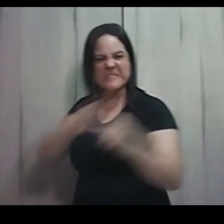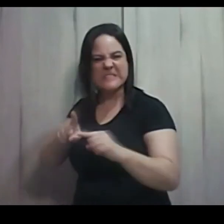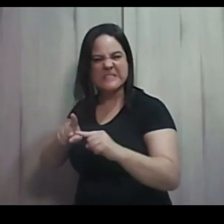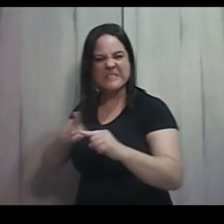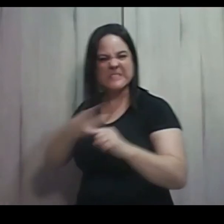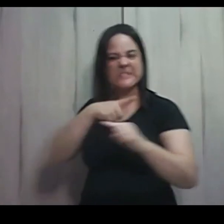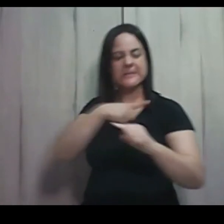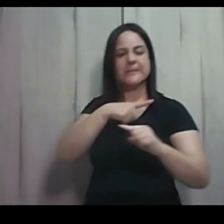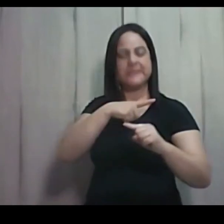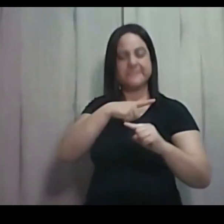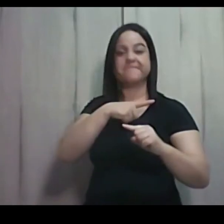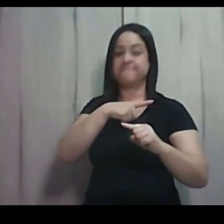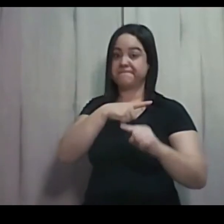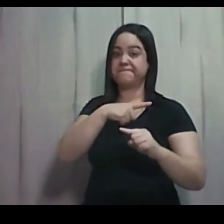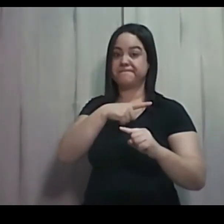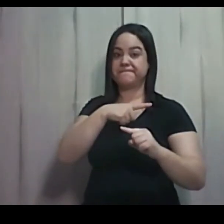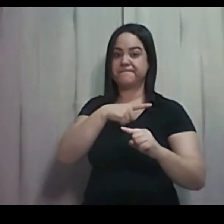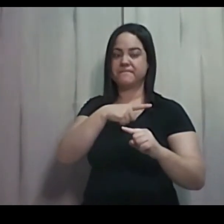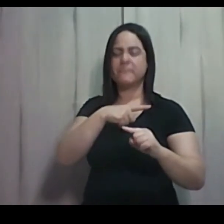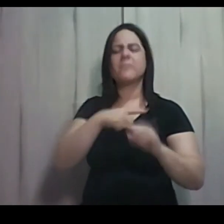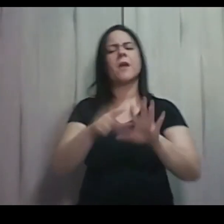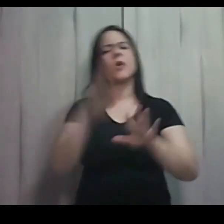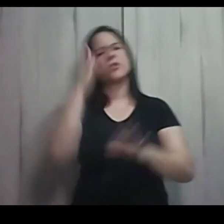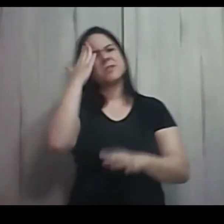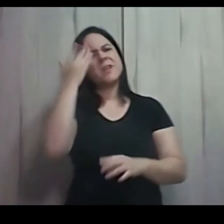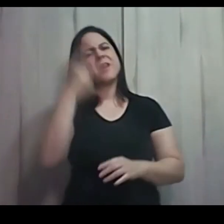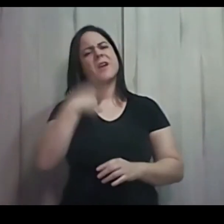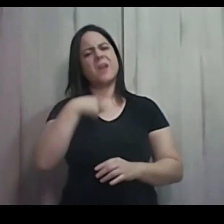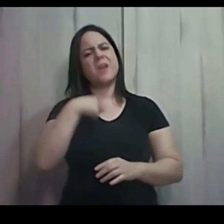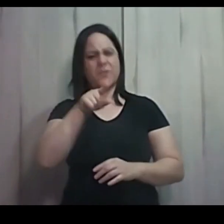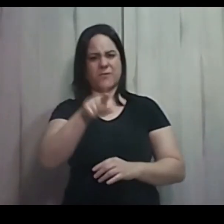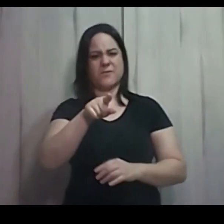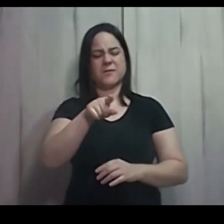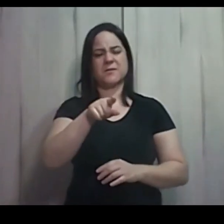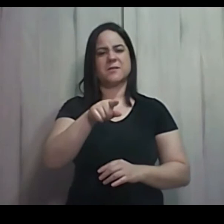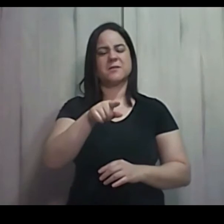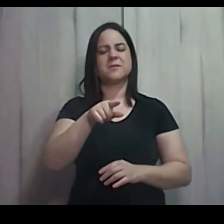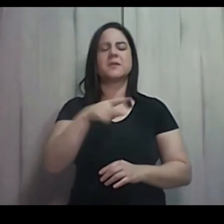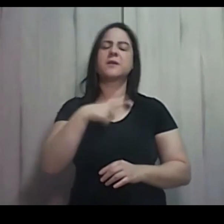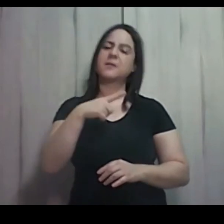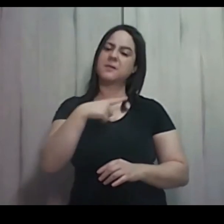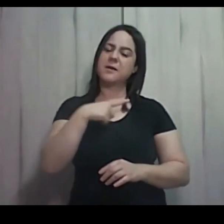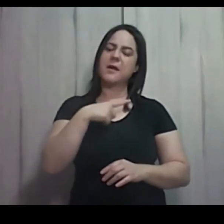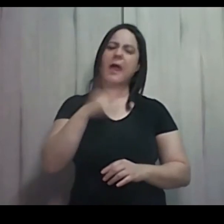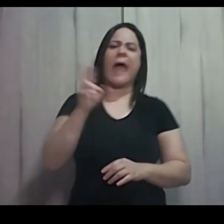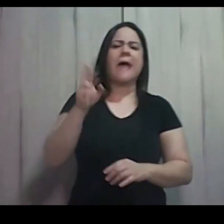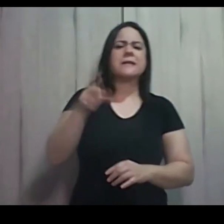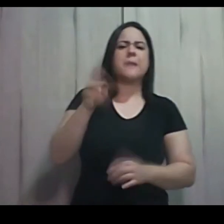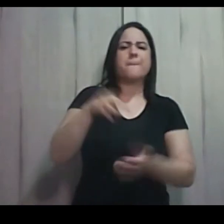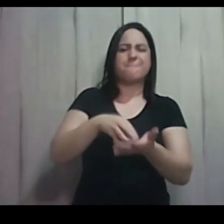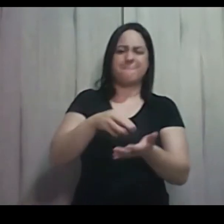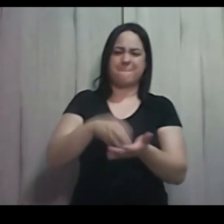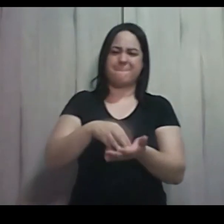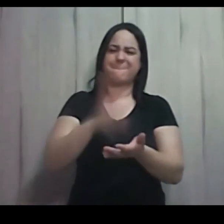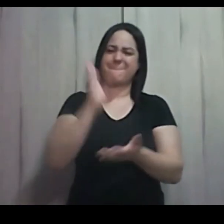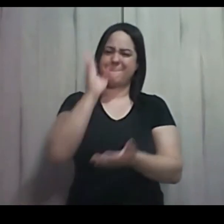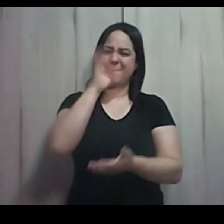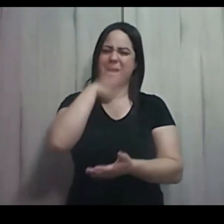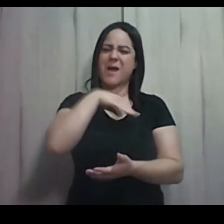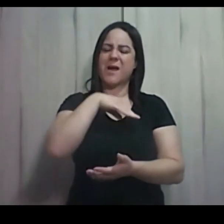grande. Eu sei que eu e você, muitas vezes, buscamos razões para o mal. E queremos fazer com que